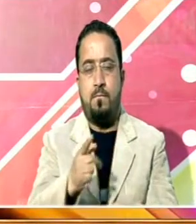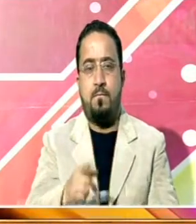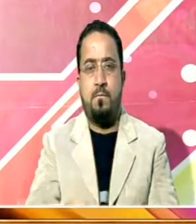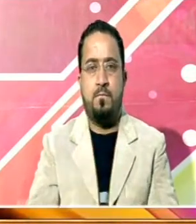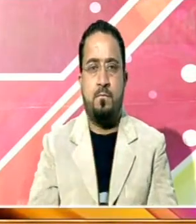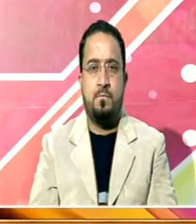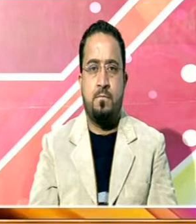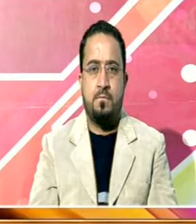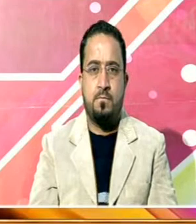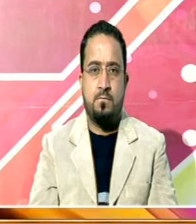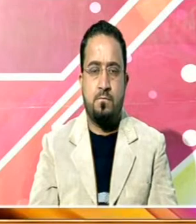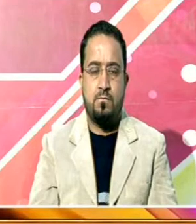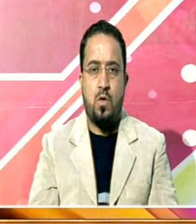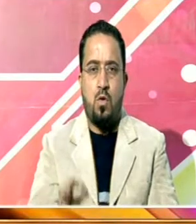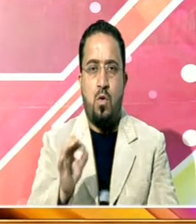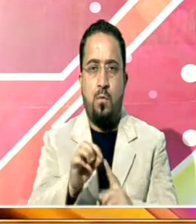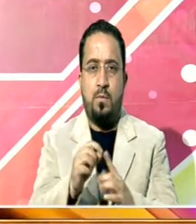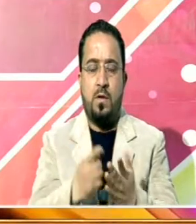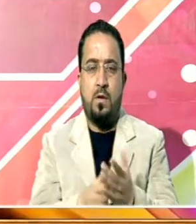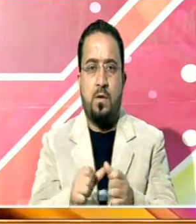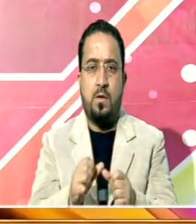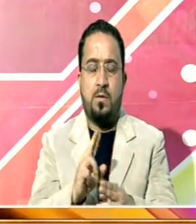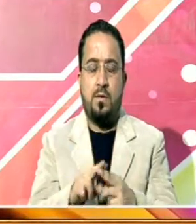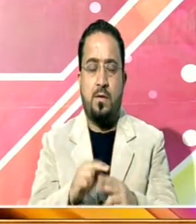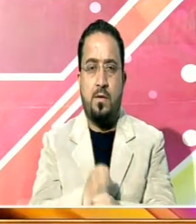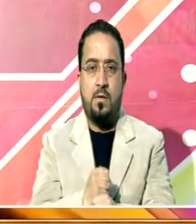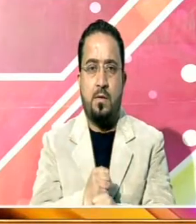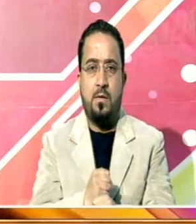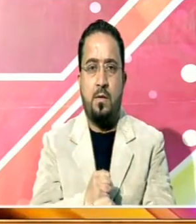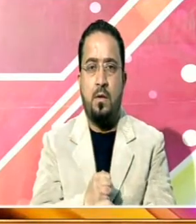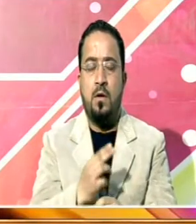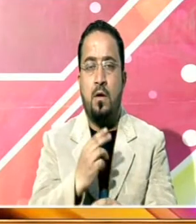اسی دوران آپریشن گنگا کے تحت یوکرین سے